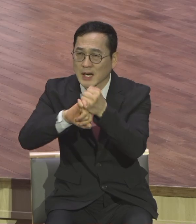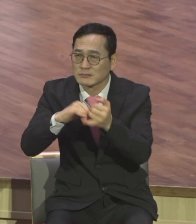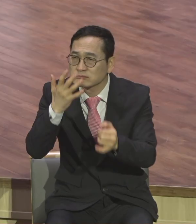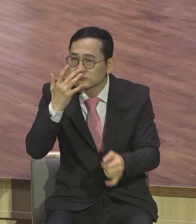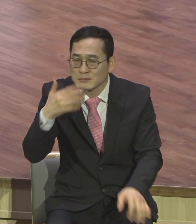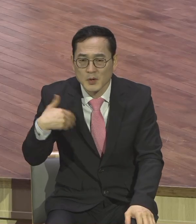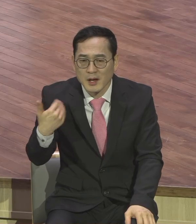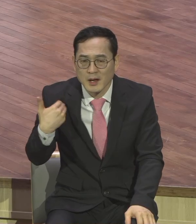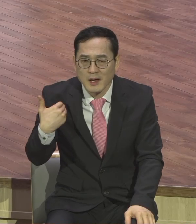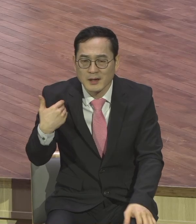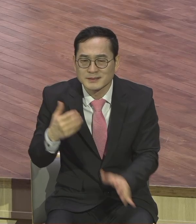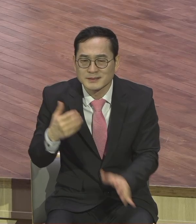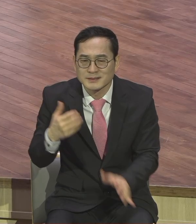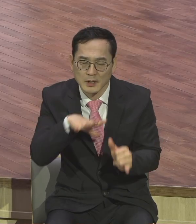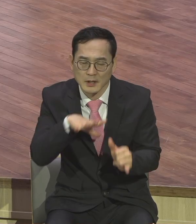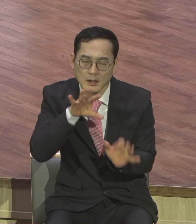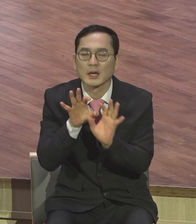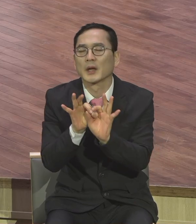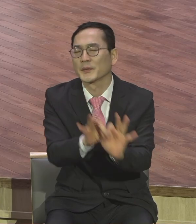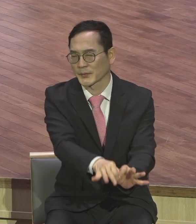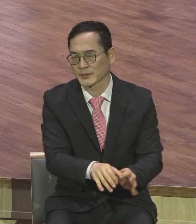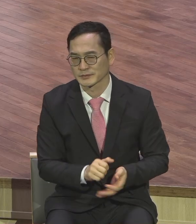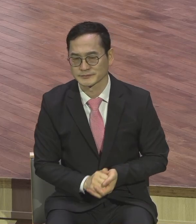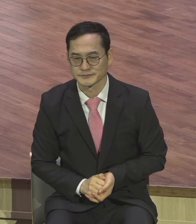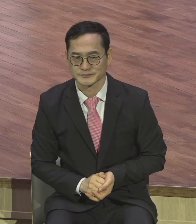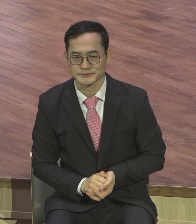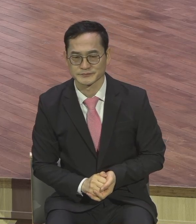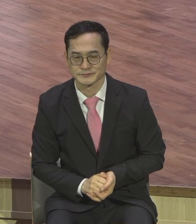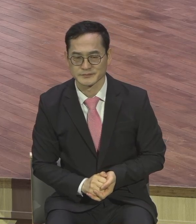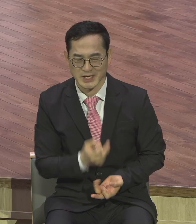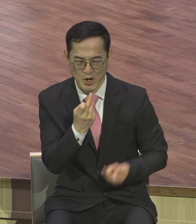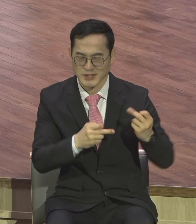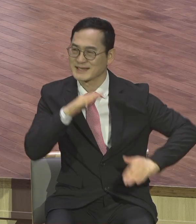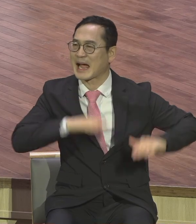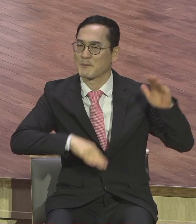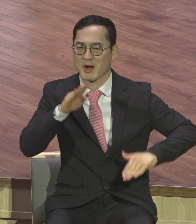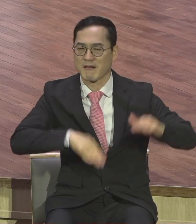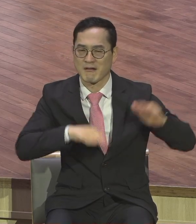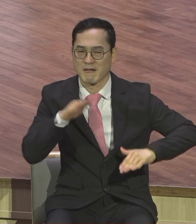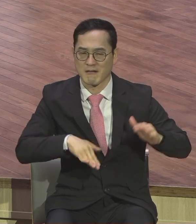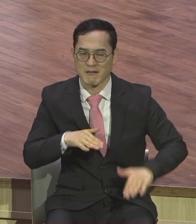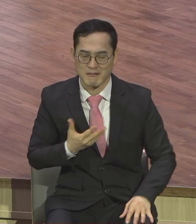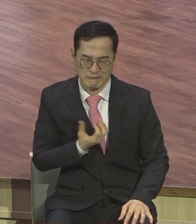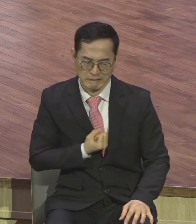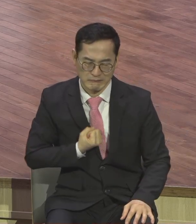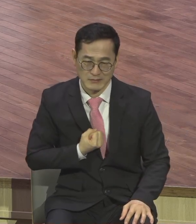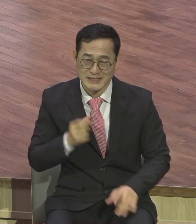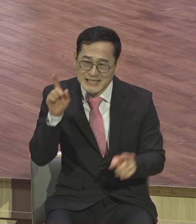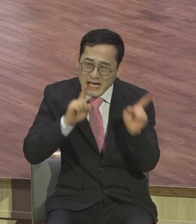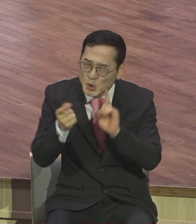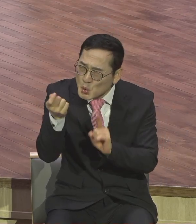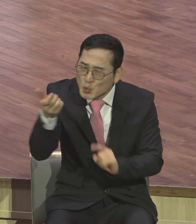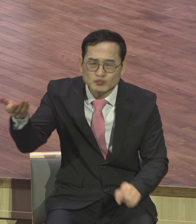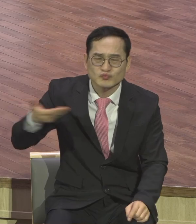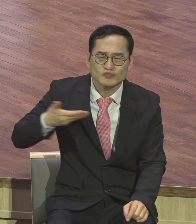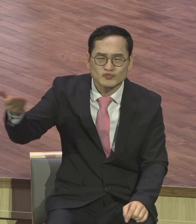그 어릴 때 그 어릴 때 청적 안에 그 차별했던 거 그런 것들 그 뭐 조금 상처 주고 받은 그거 하악 물고 있어요